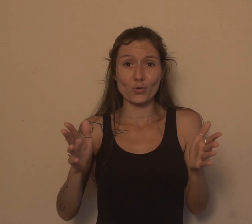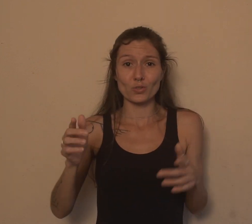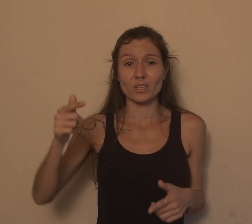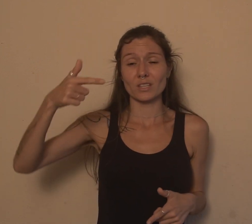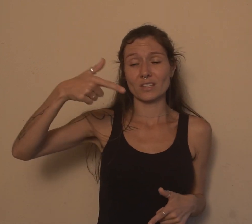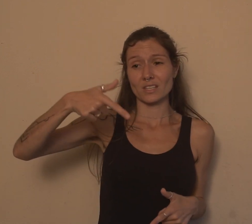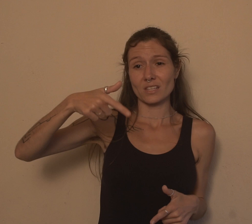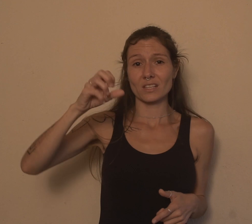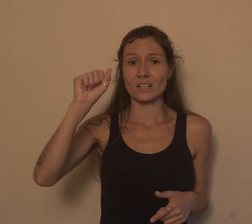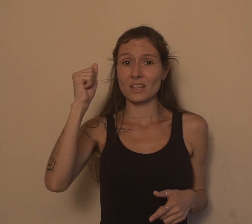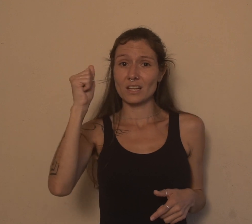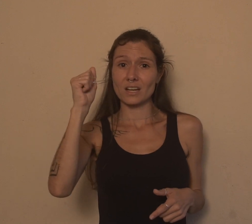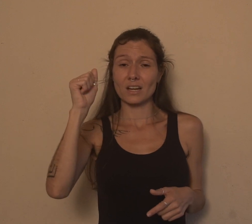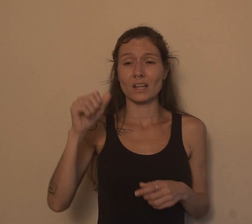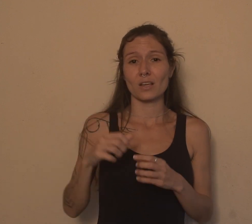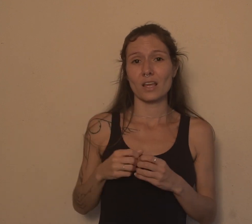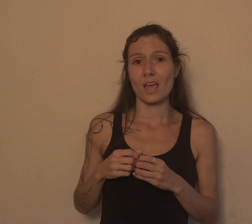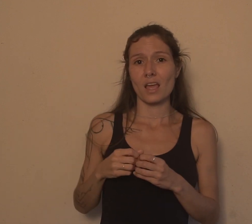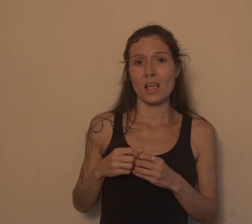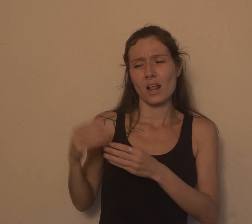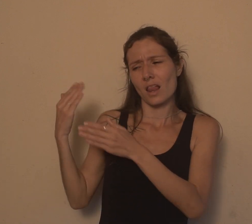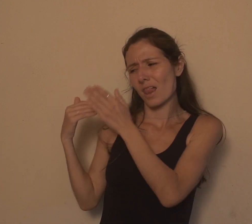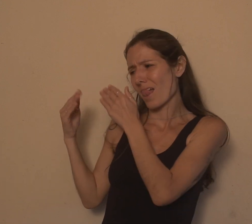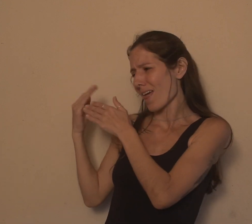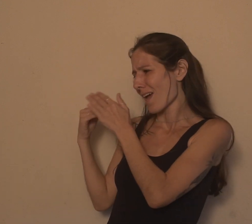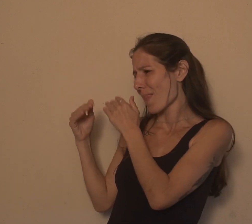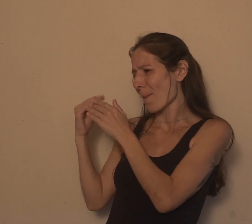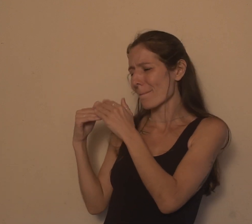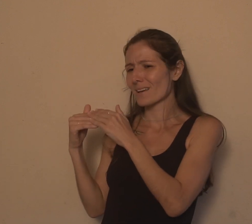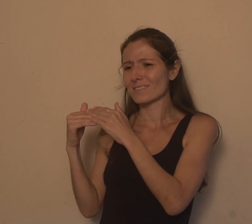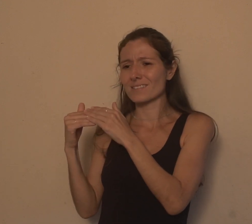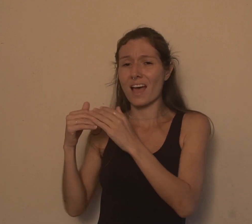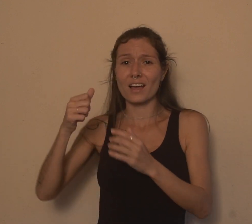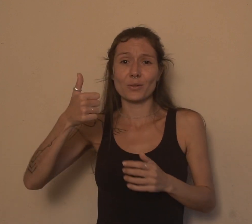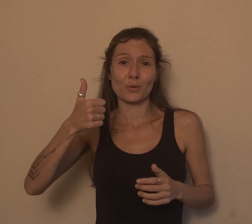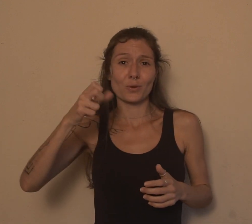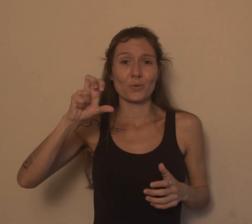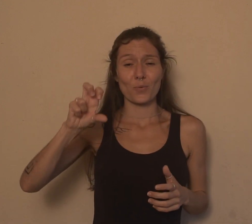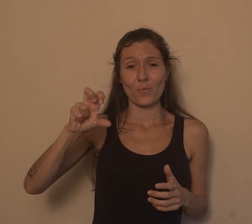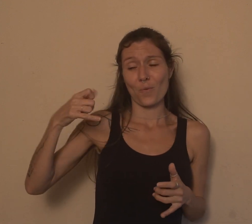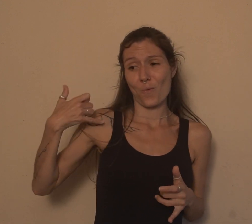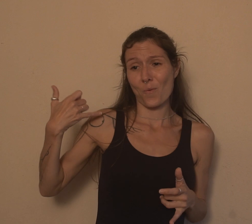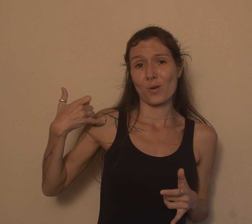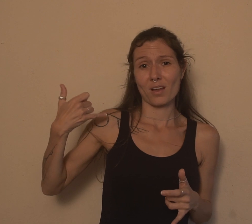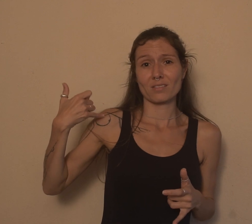73, eu tinha uns 15 anos. Daí para cá, eu fui aprendendo,